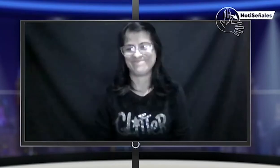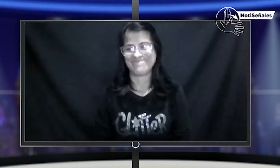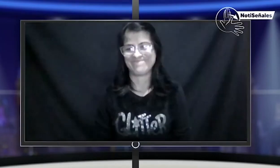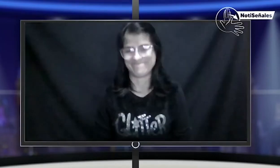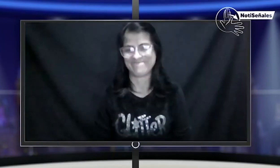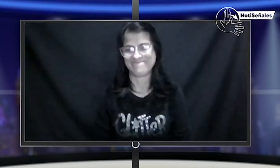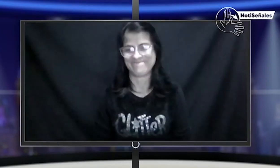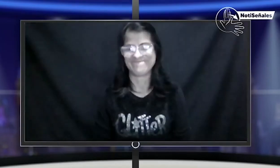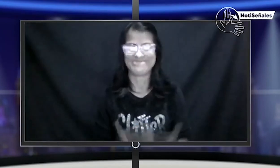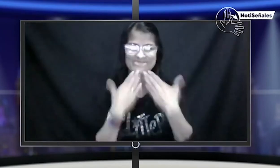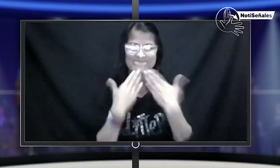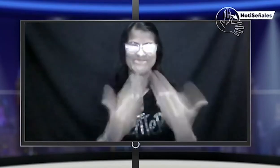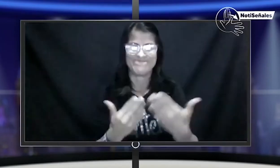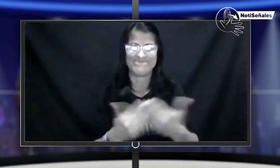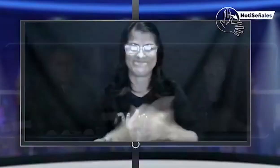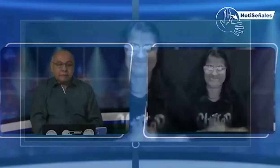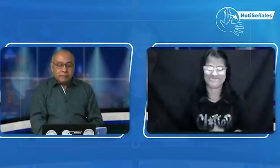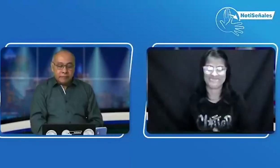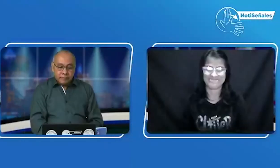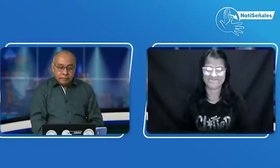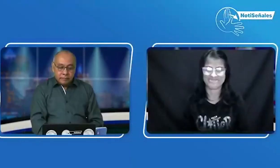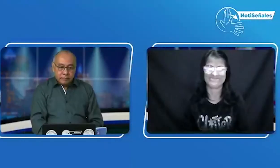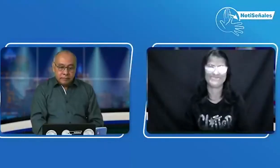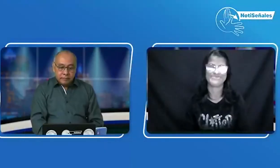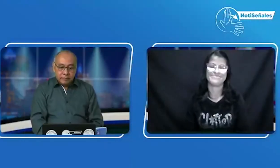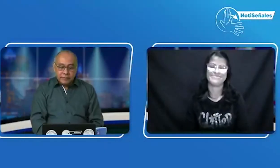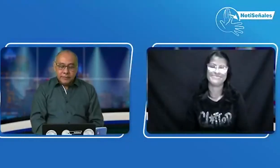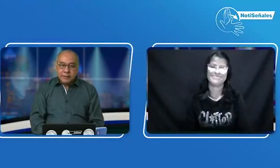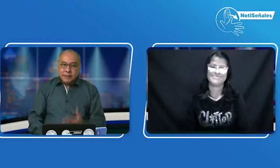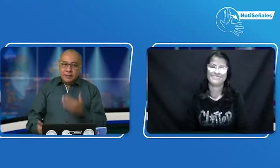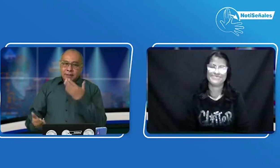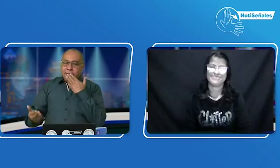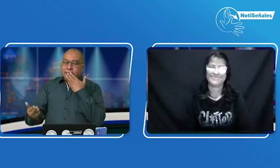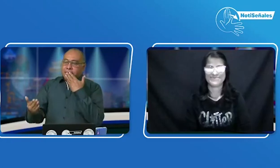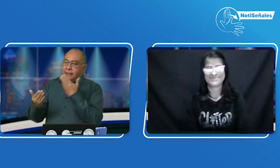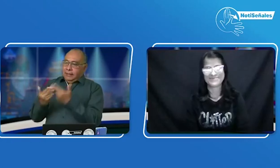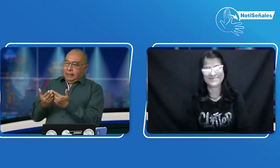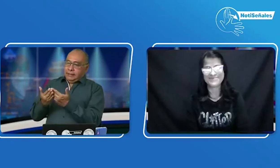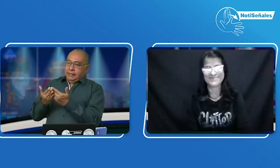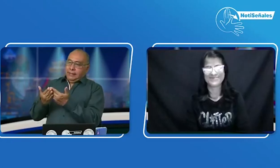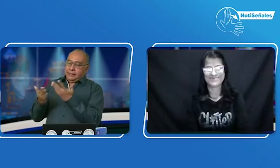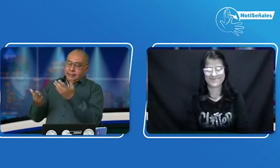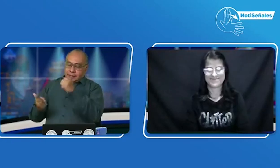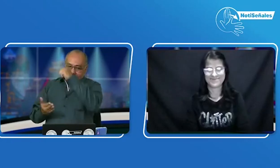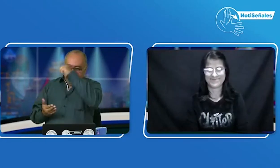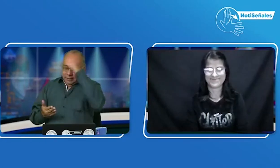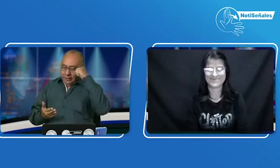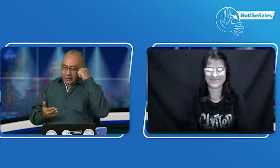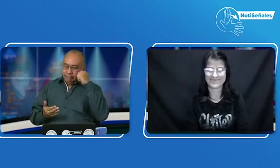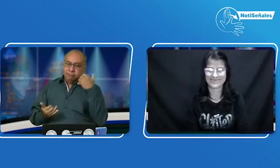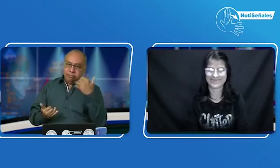solamente este tiempo para hacer la aprobación al respecto. Muchísimas gracias. Gracias, Sandra.